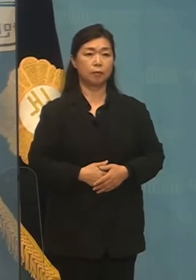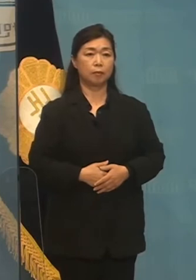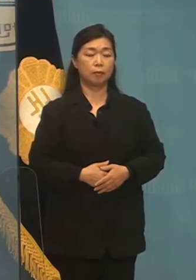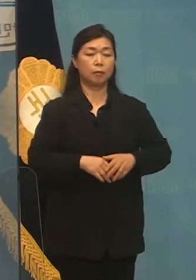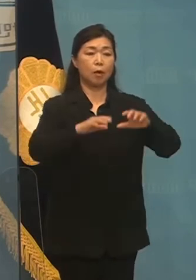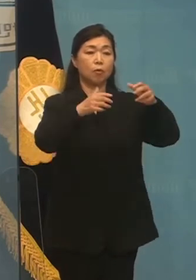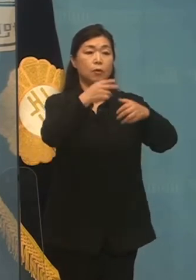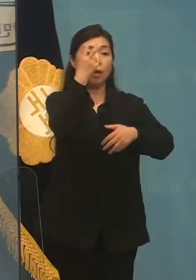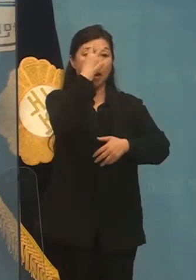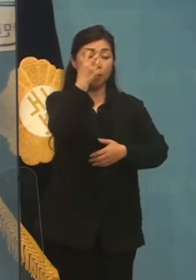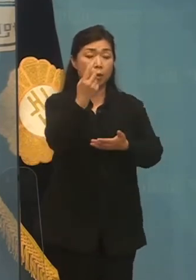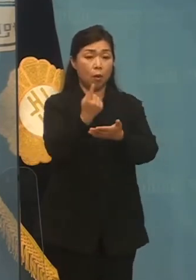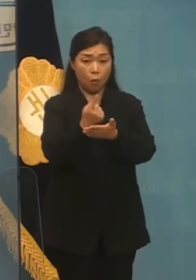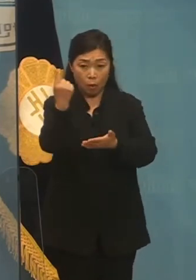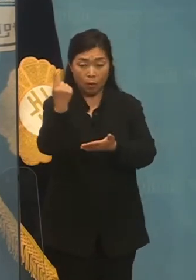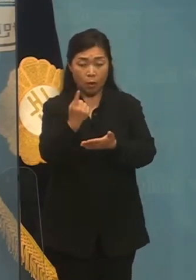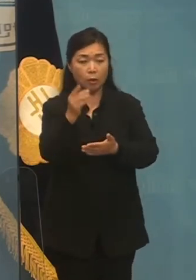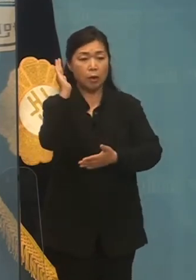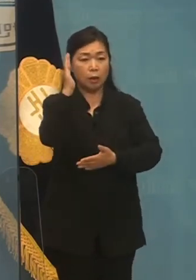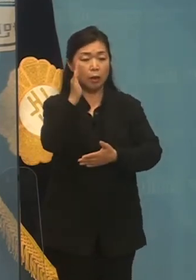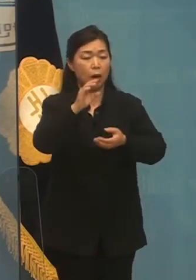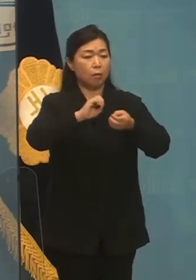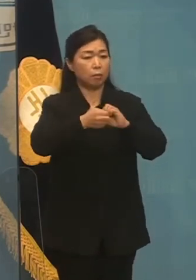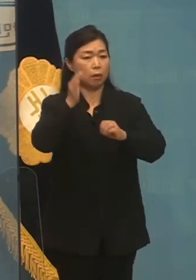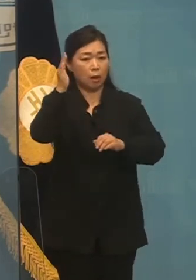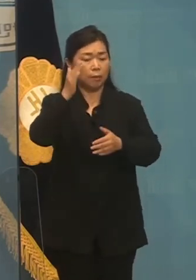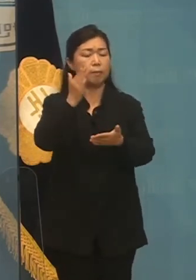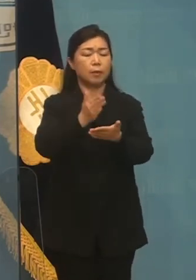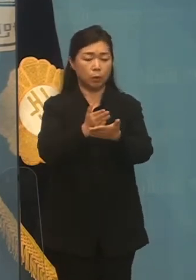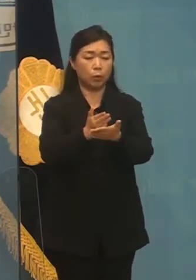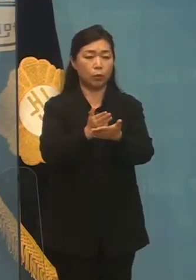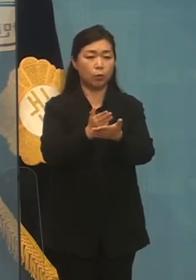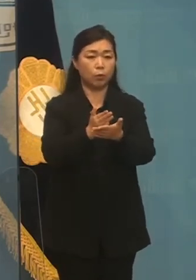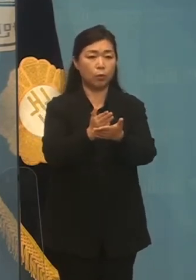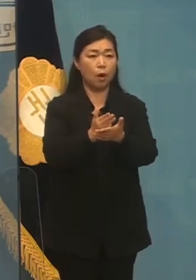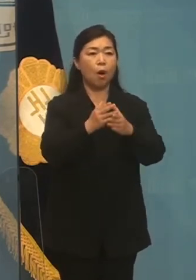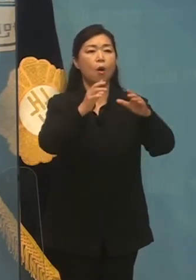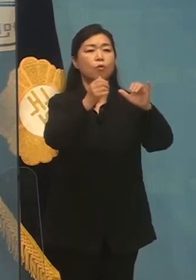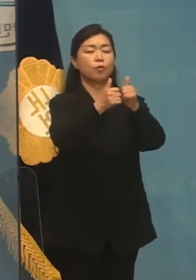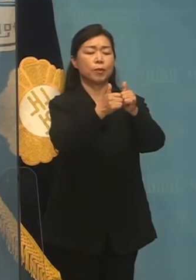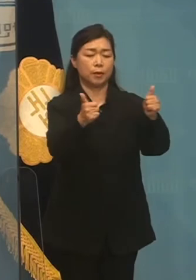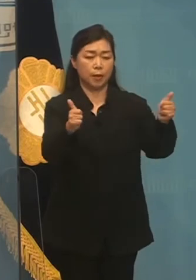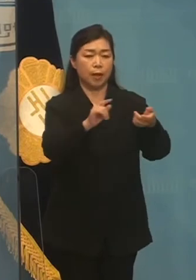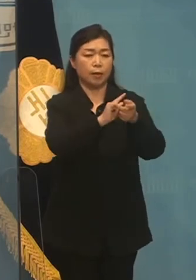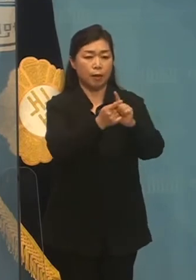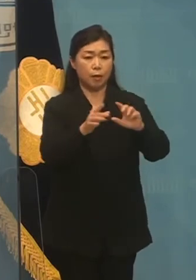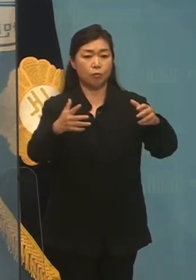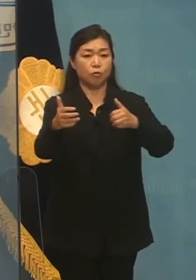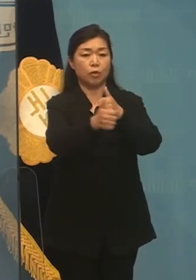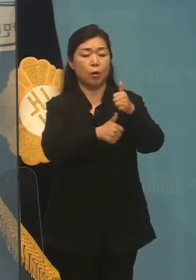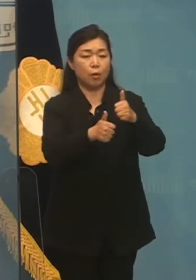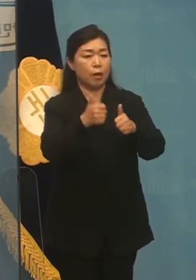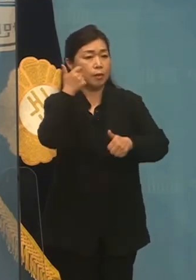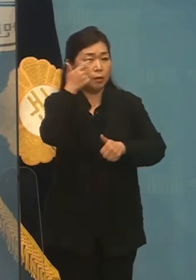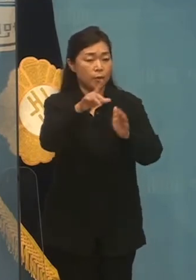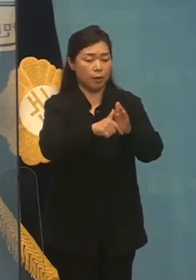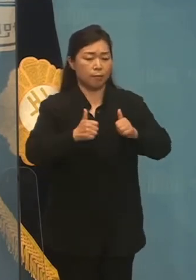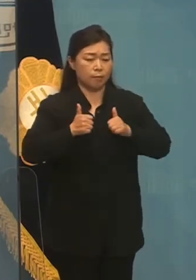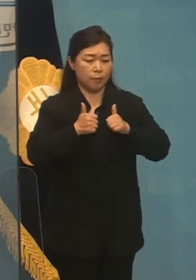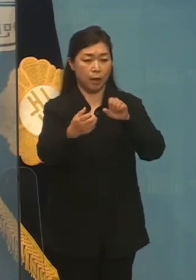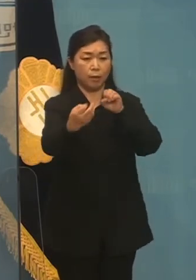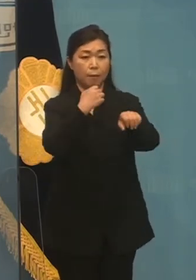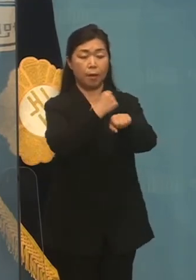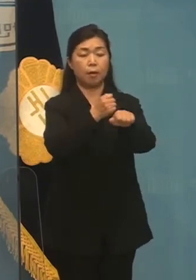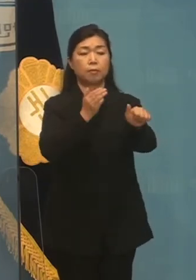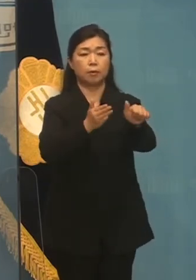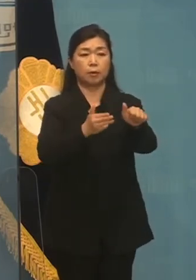국감장에 나와서 지금과 같은 괴별으로 일만 할 생각하지 마시고 국민을 대신할 국회의원들의 지휘에 성실하게 답변하시길 바랍니다.